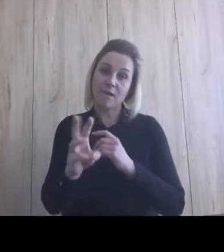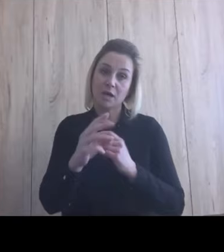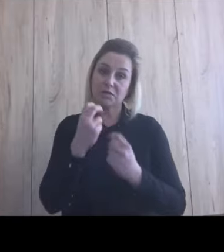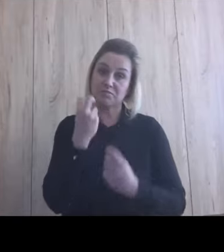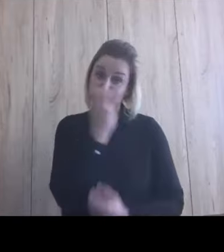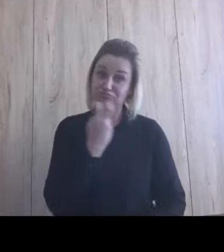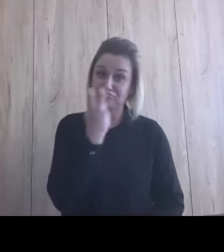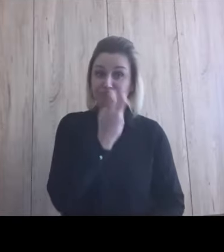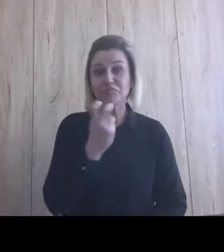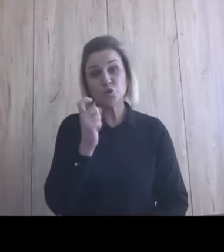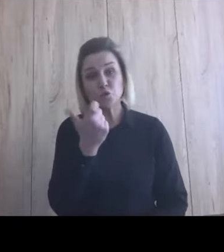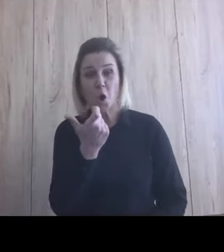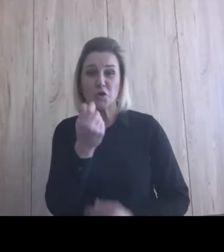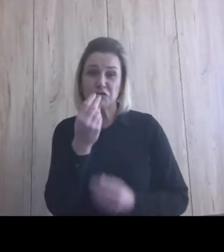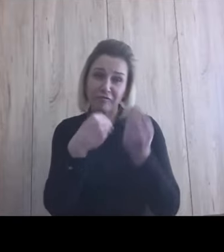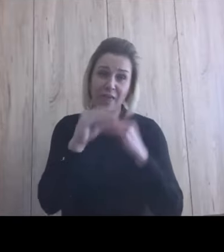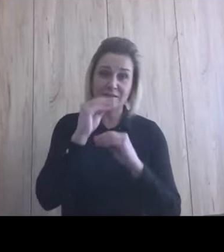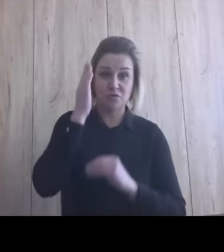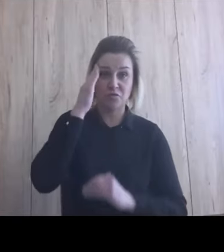chcielibyście o coś dopytać?